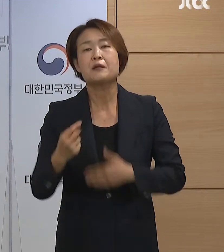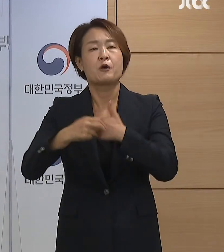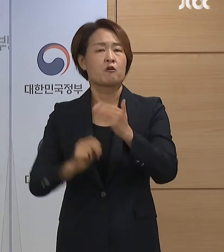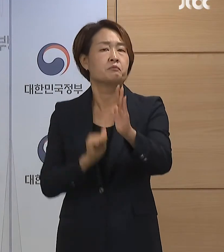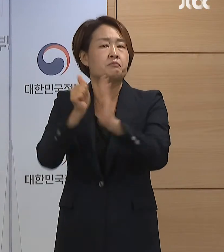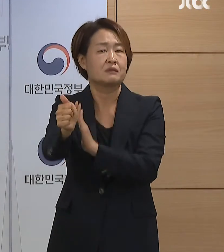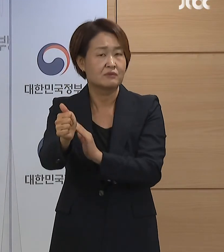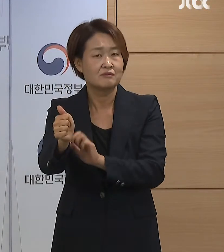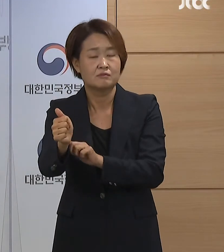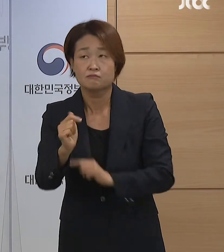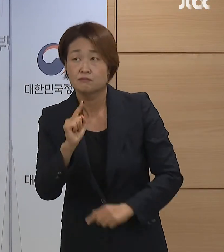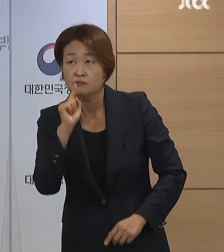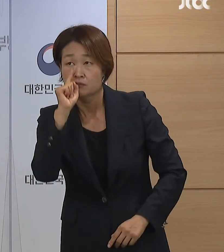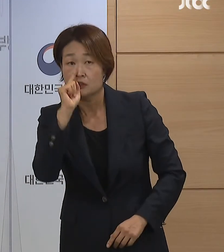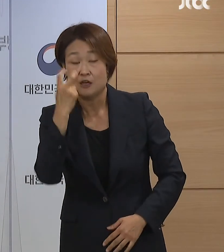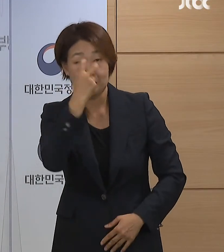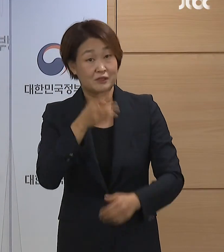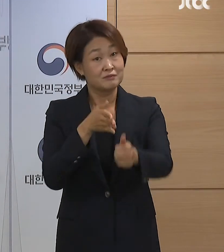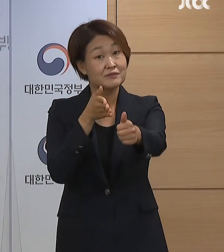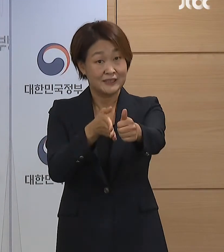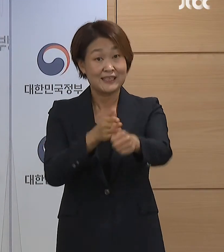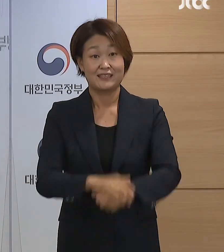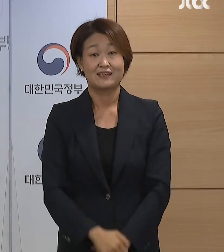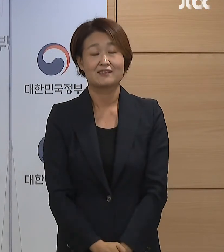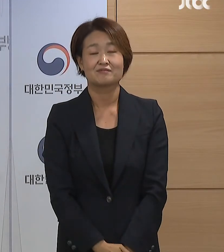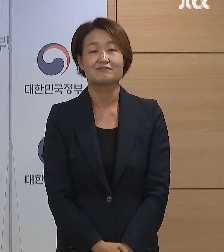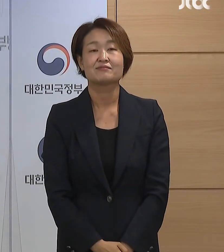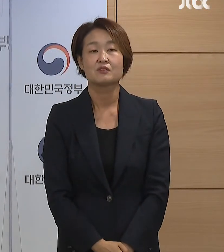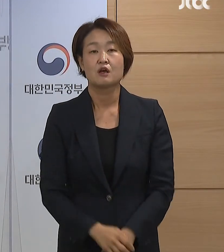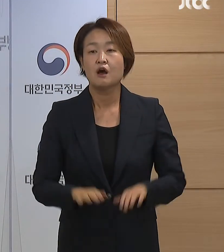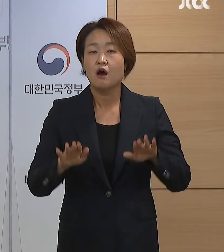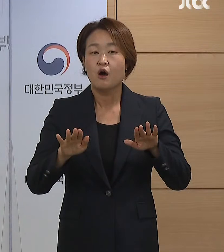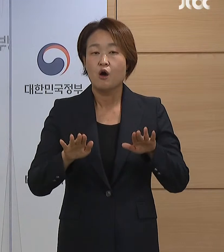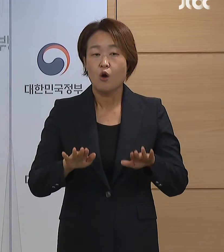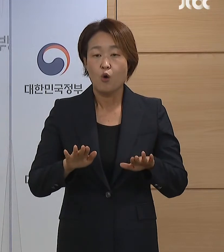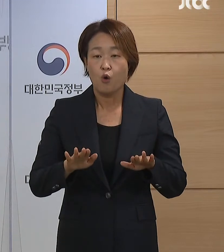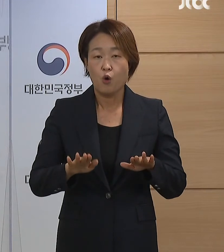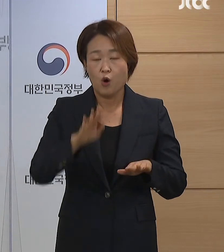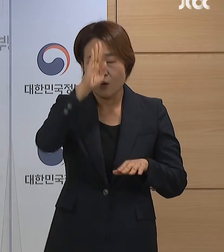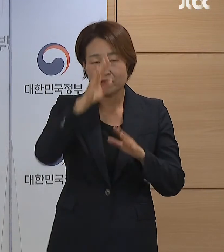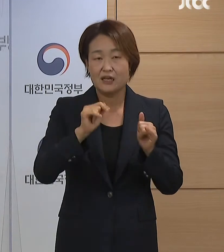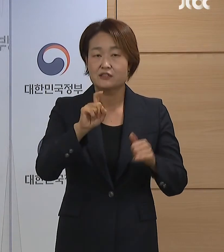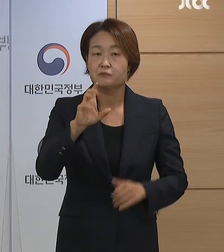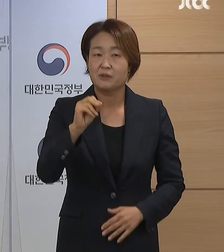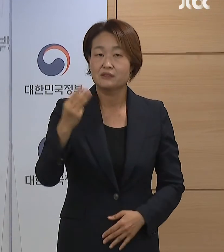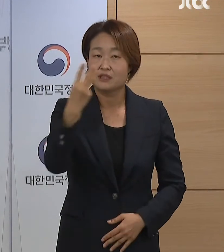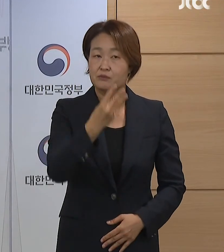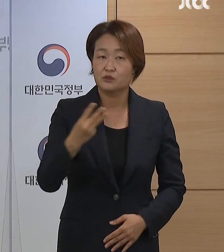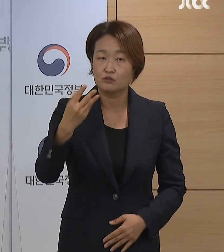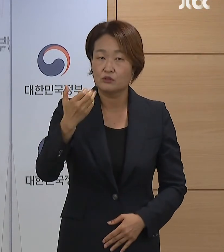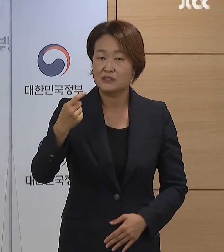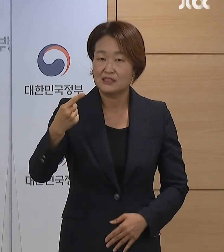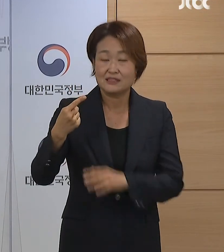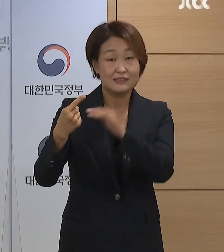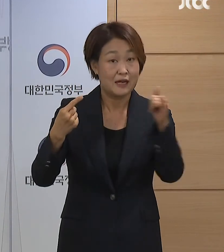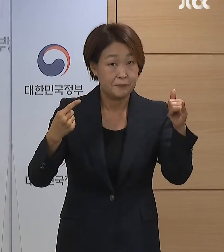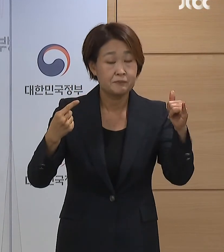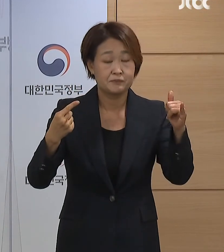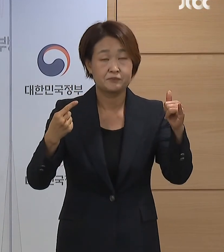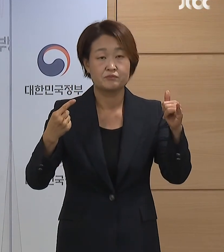찾아서 진료를 받아주시길 바랍니다. 오늘 환자는 10만 3,961명입니다.